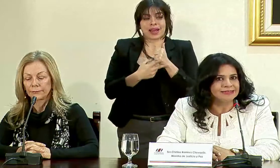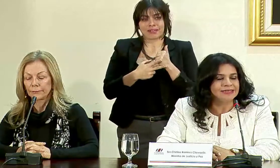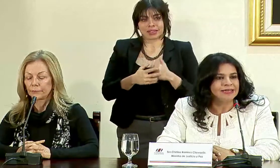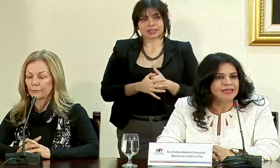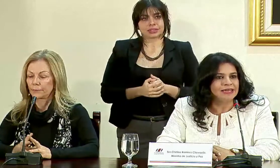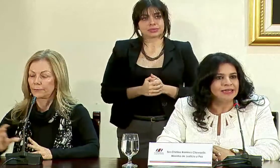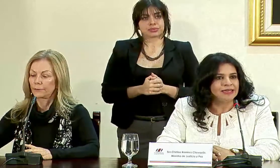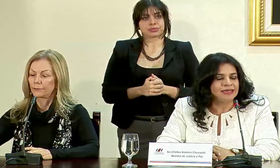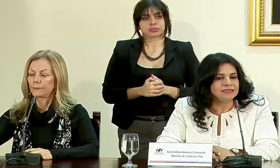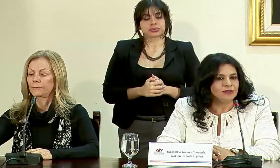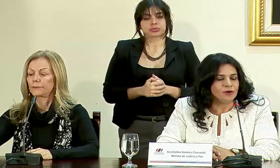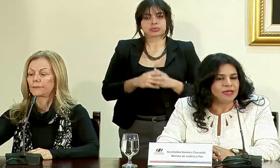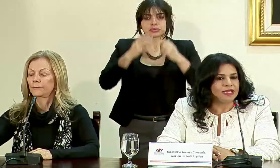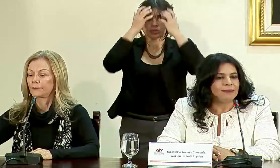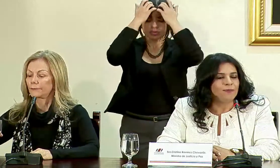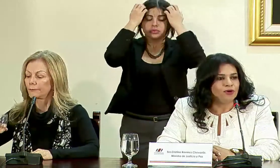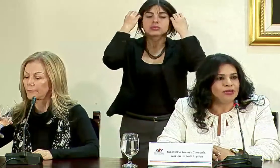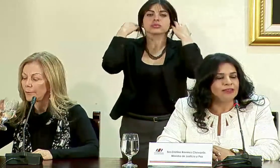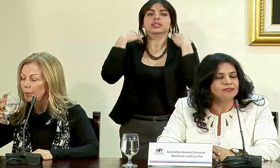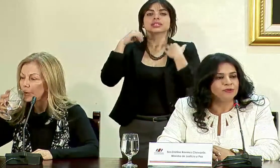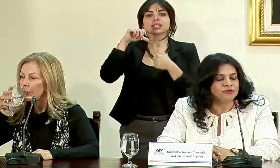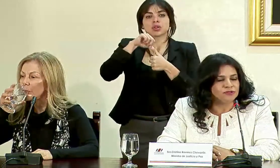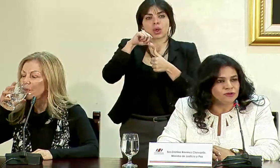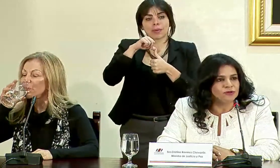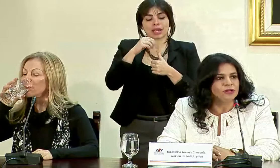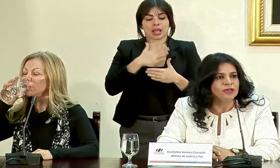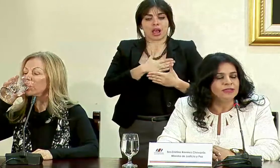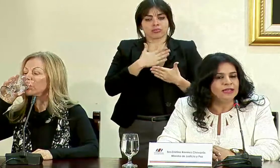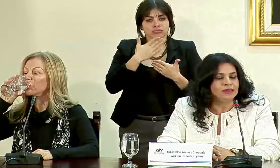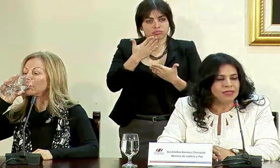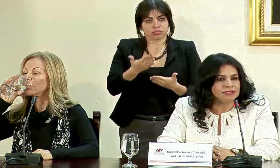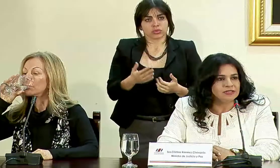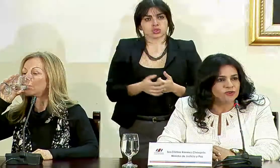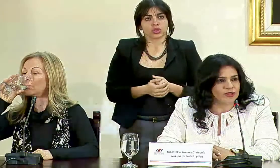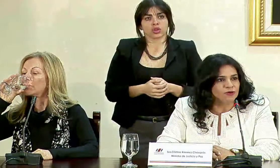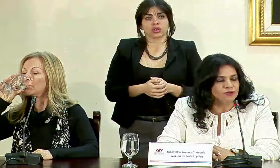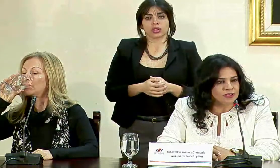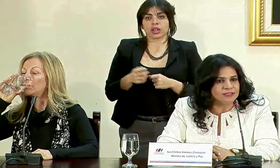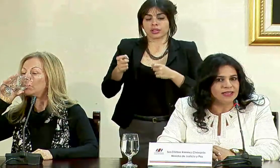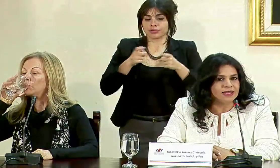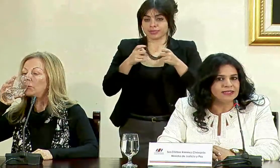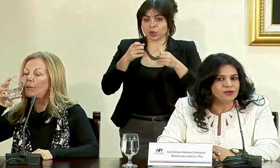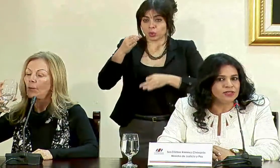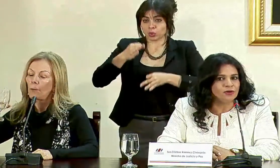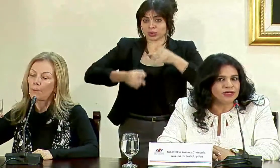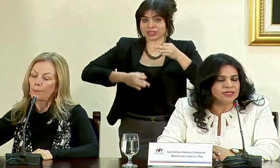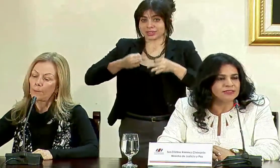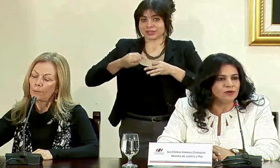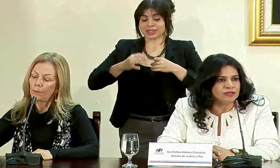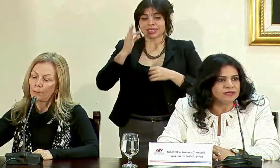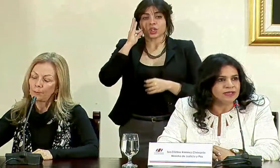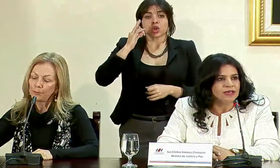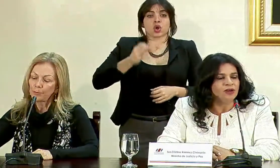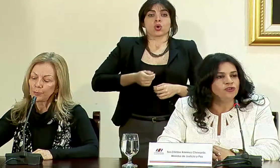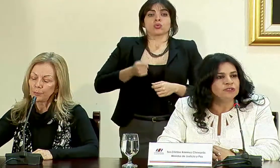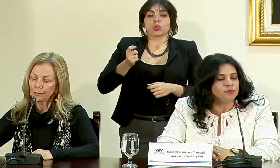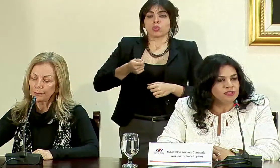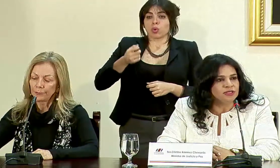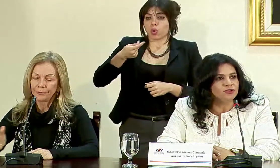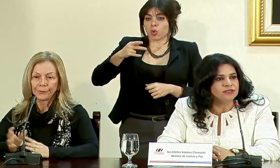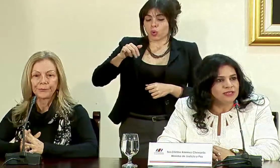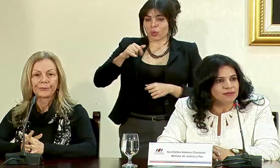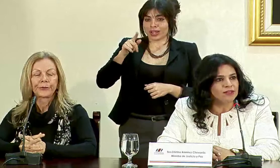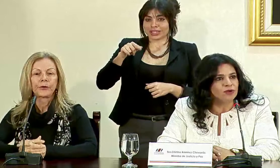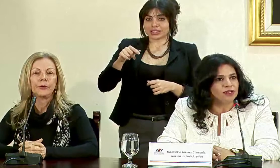vez en Centroamérica pone a disposición de la administración de justicia de las señoras juezas y jueces los